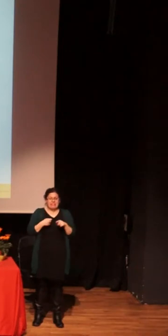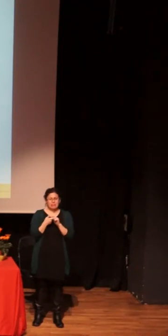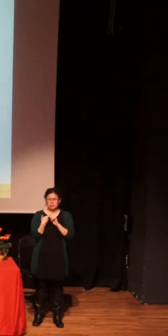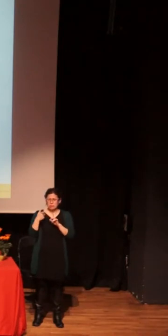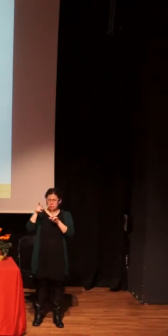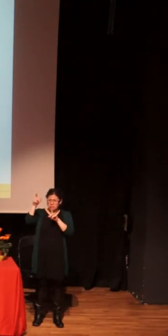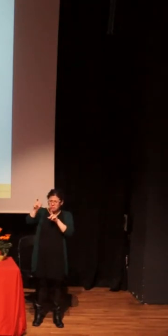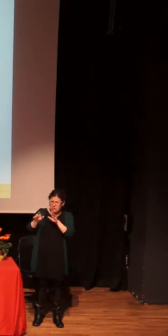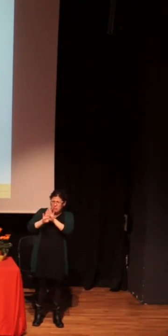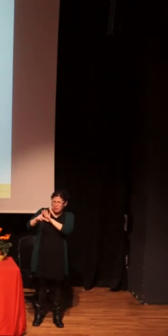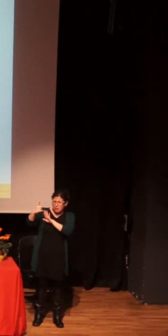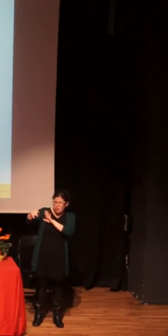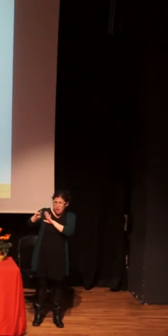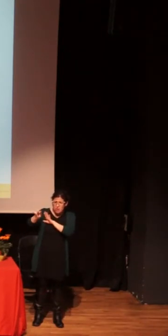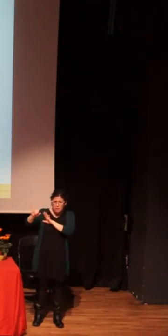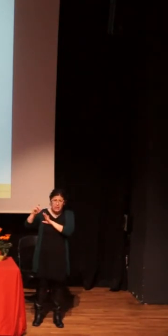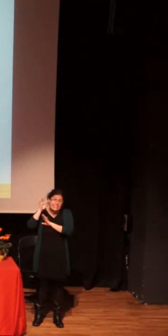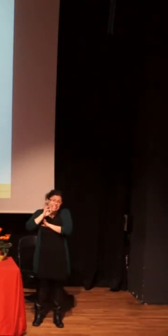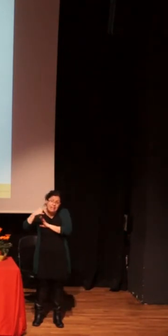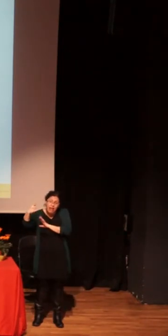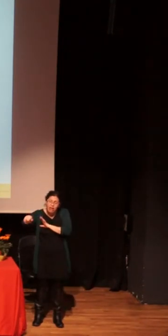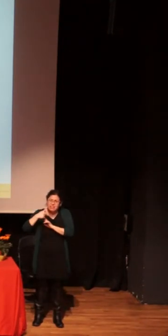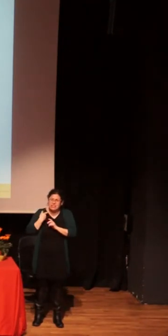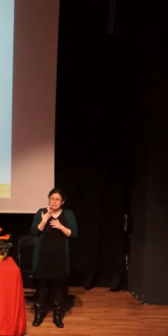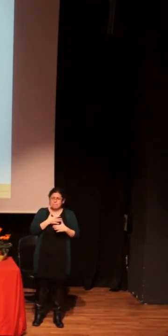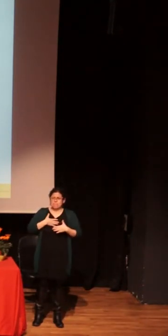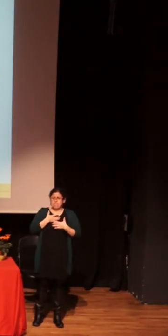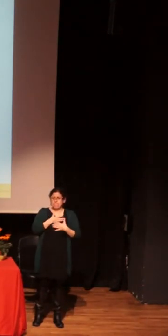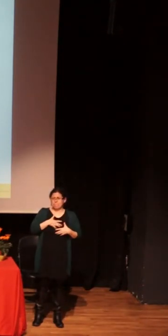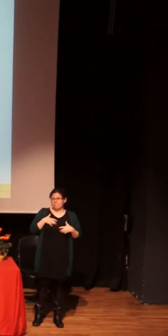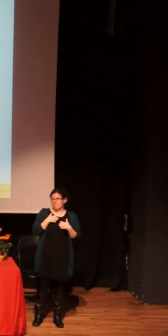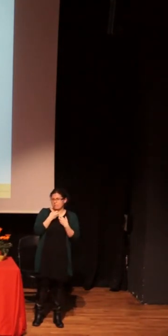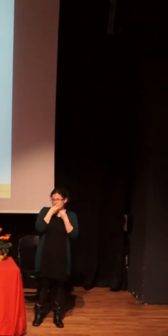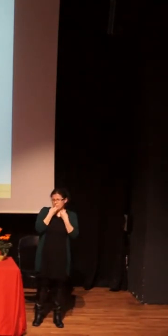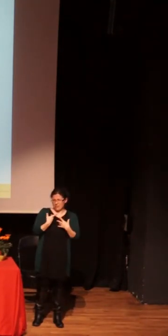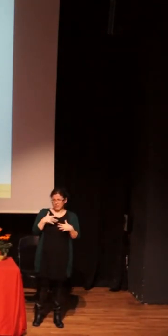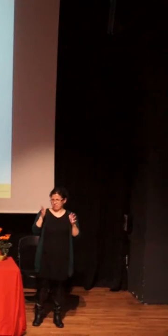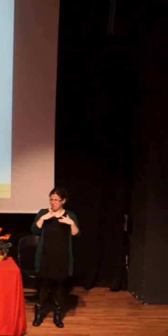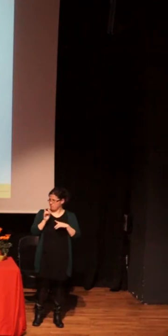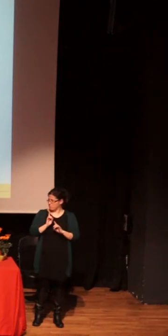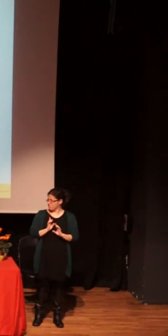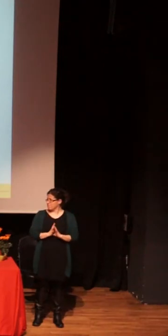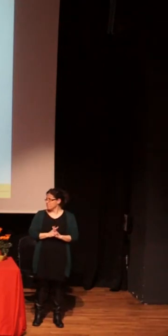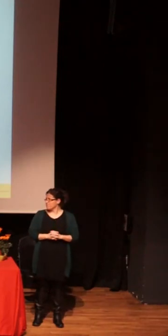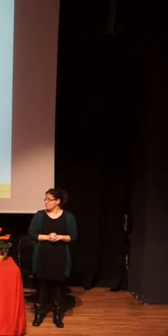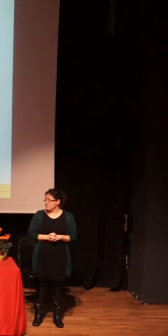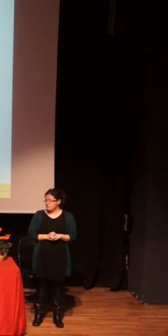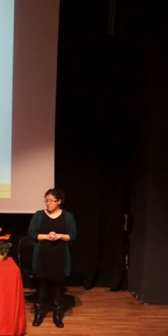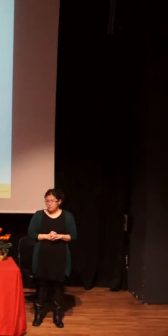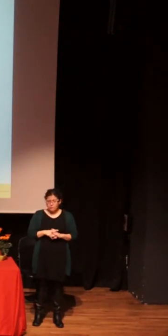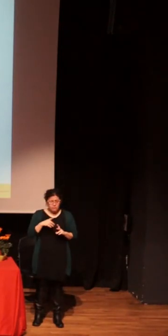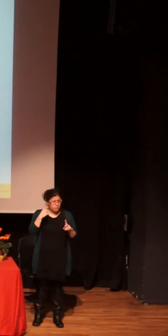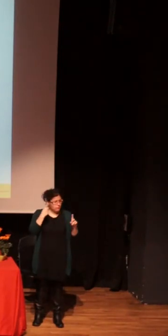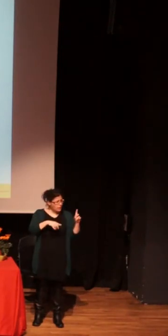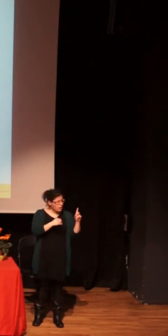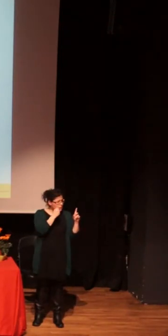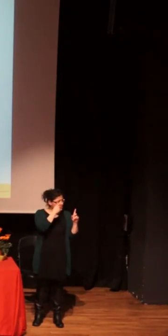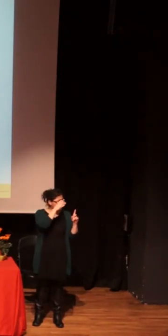El 11,3% de personas que participaron en el estudio de